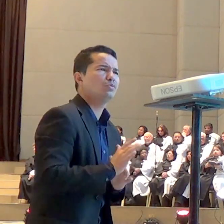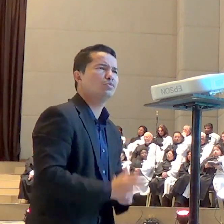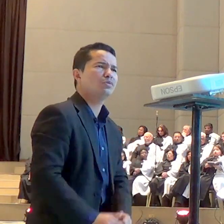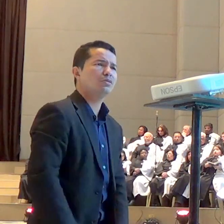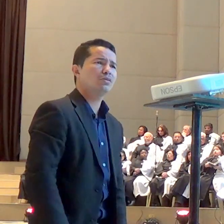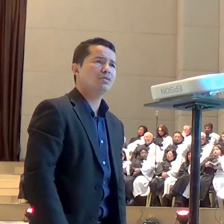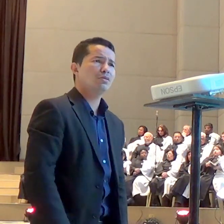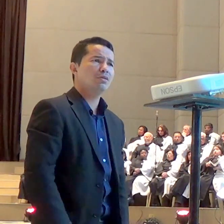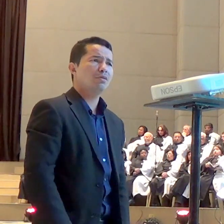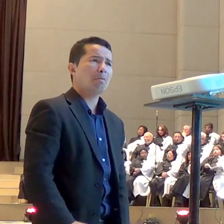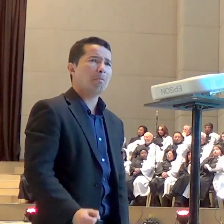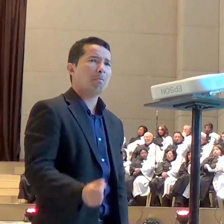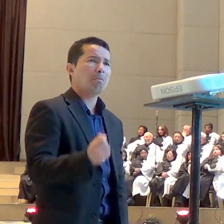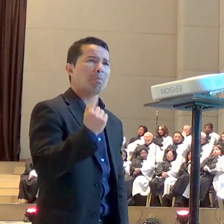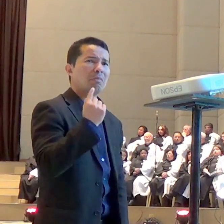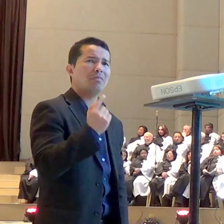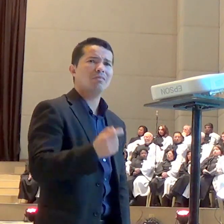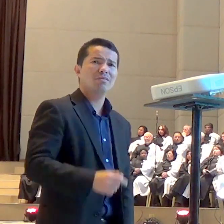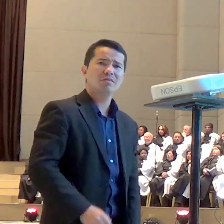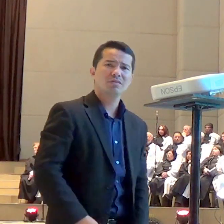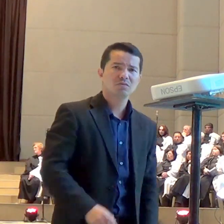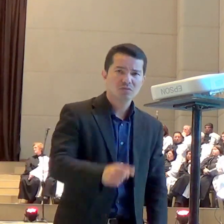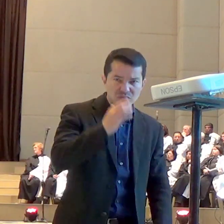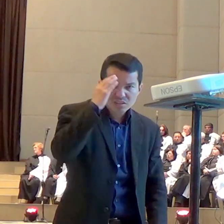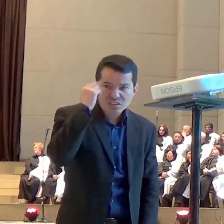todos os discípulos de Jesus estavam dormindo